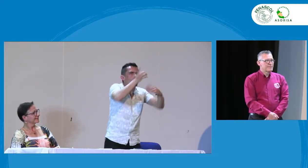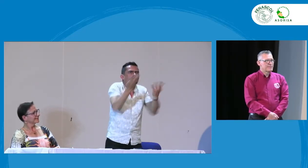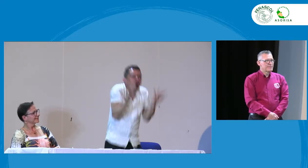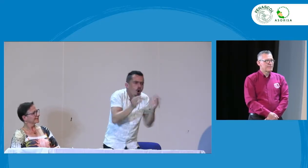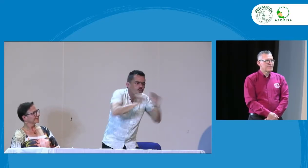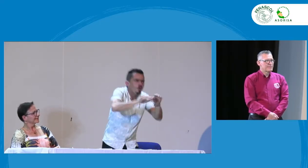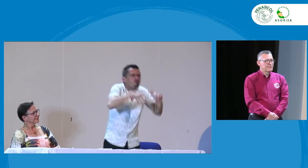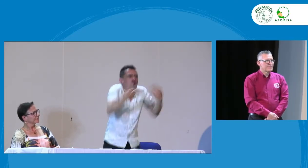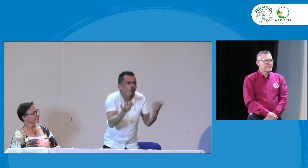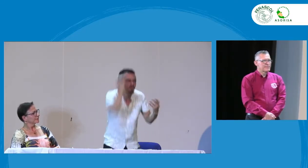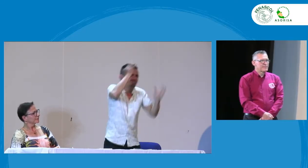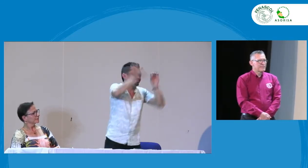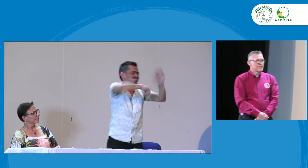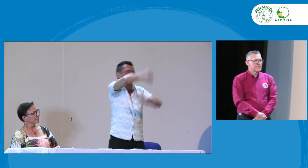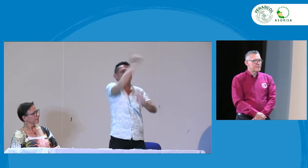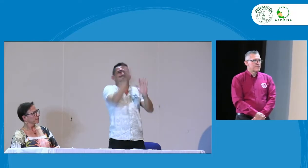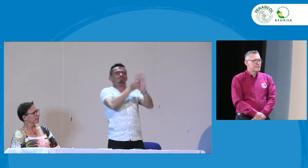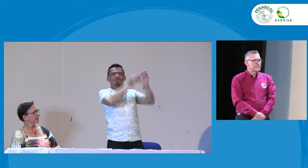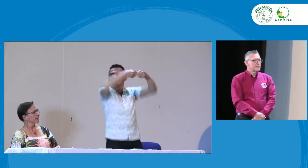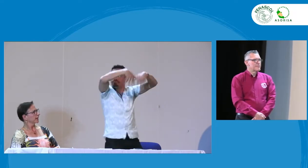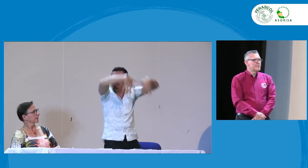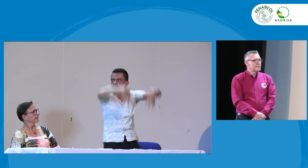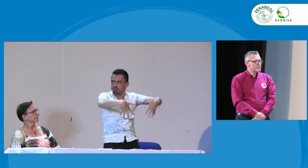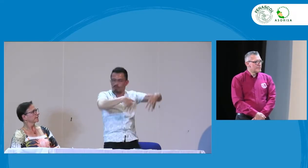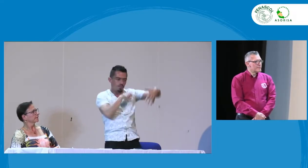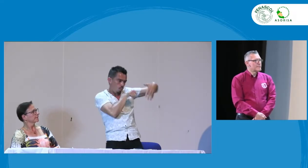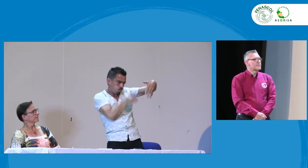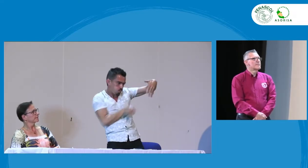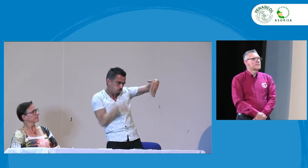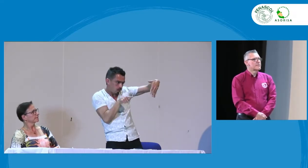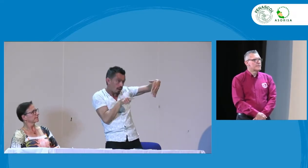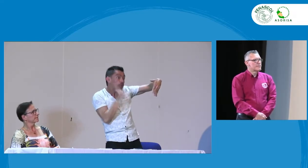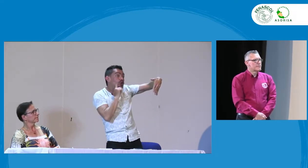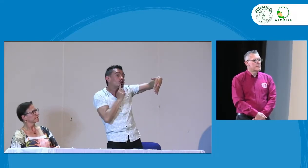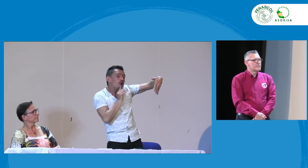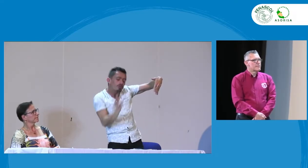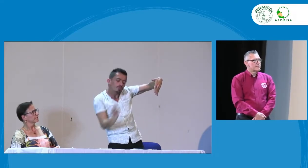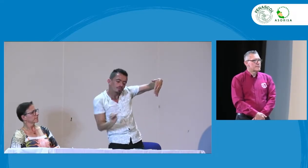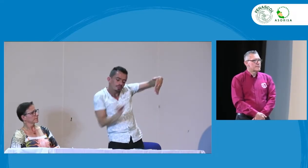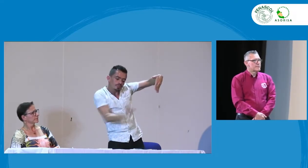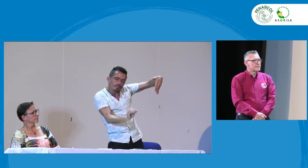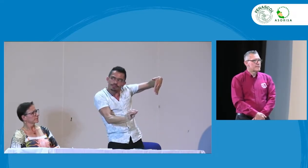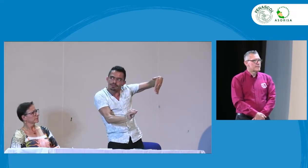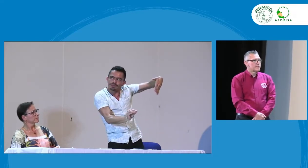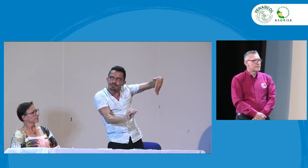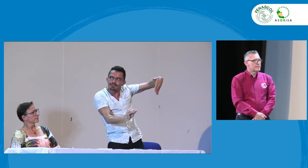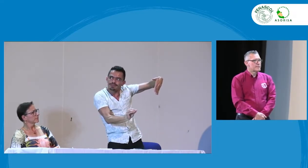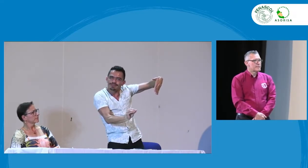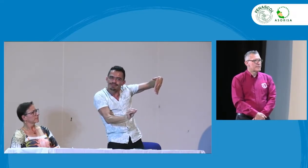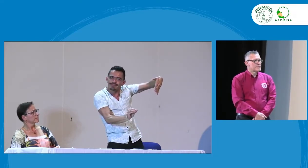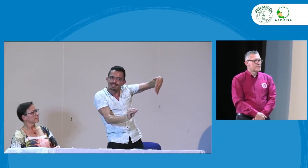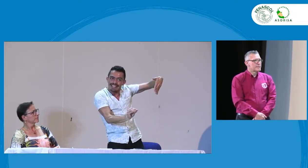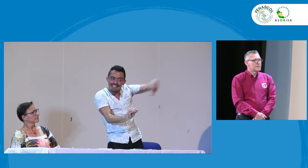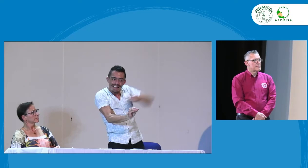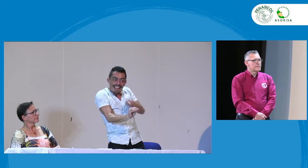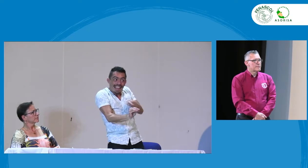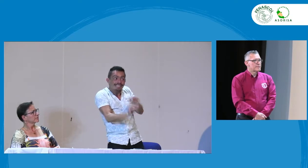supuesto da claridades sobre qué es lo que debe hacer la institución sobre qué no se debe hacer cuál es la estructura o el gobierno estudiantil y sin